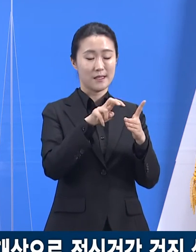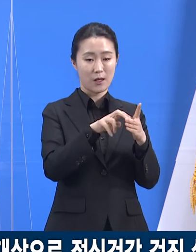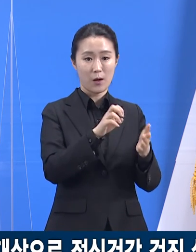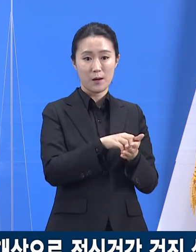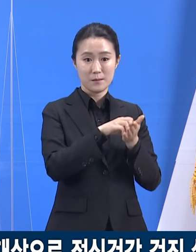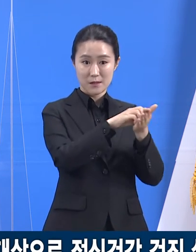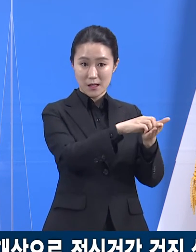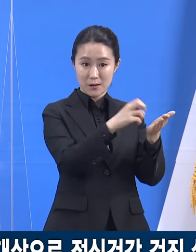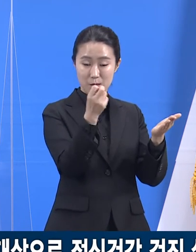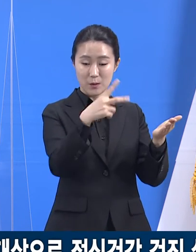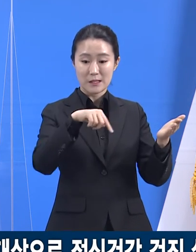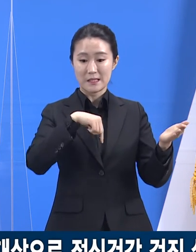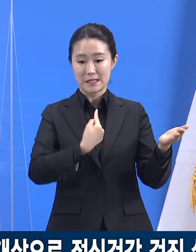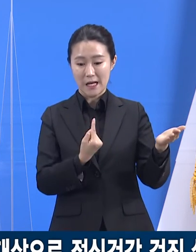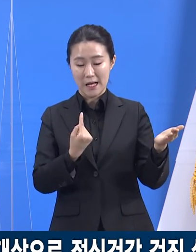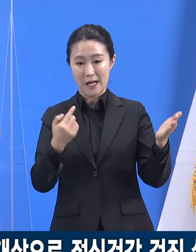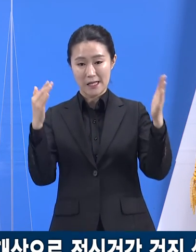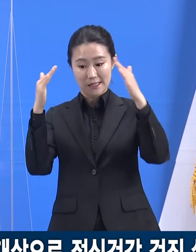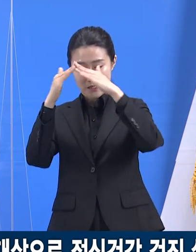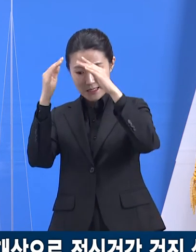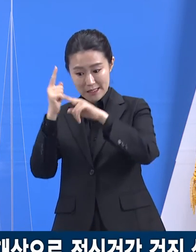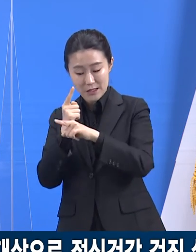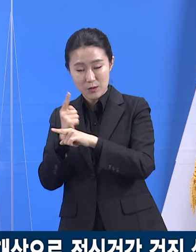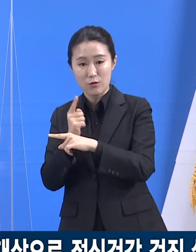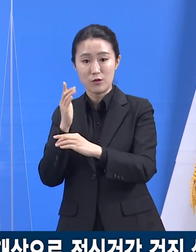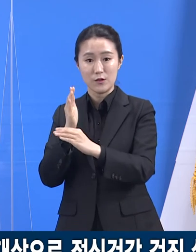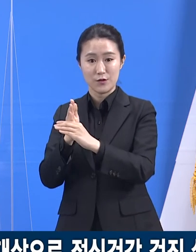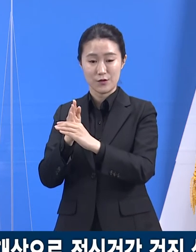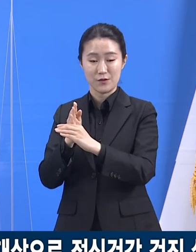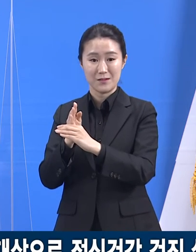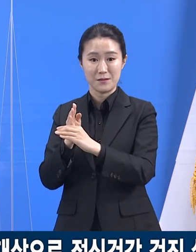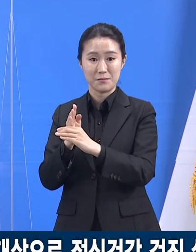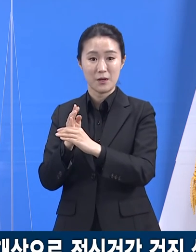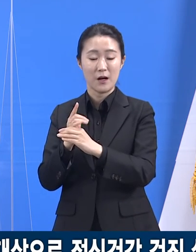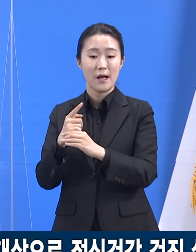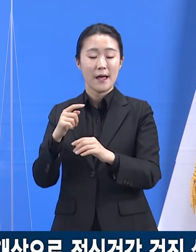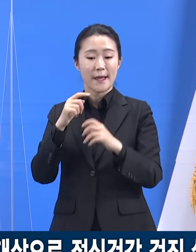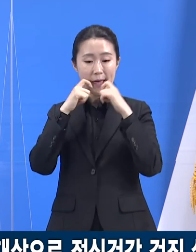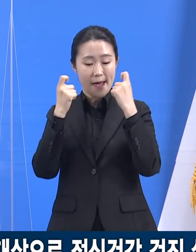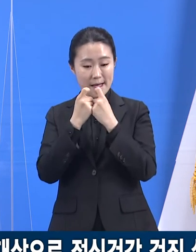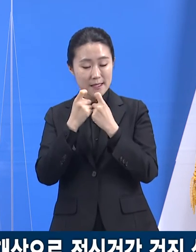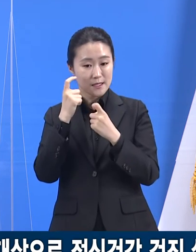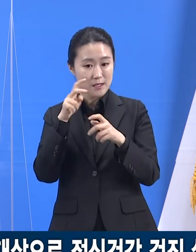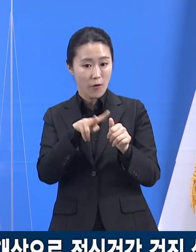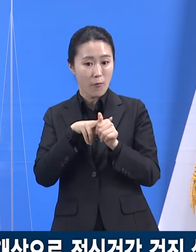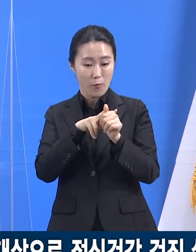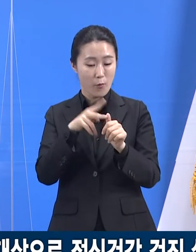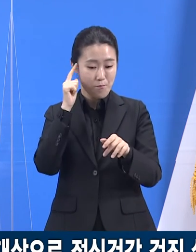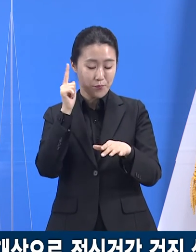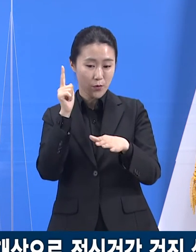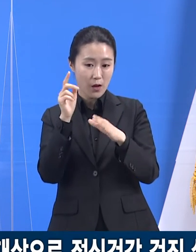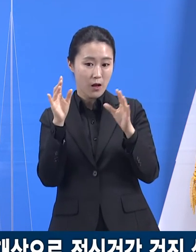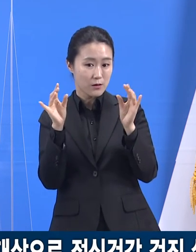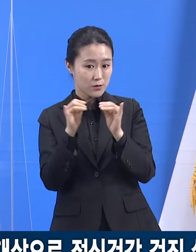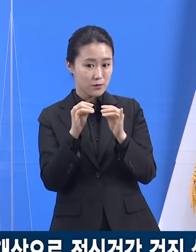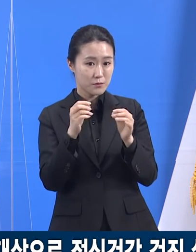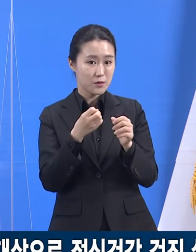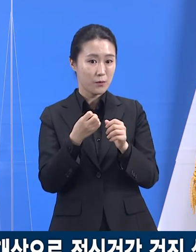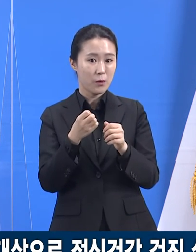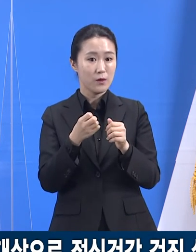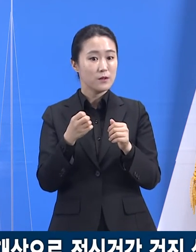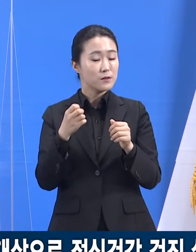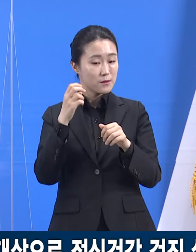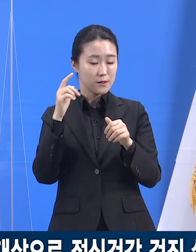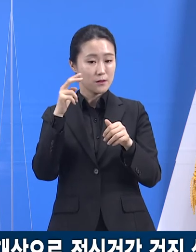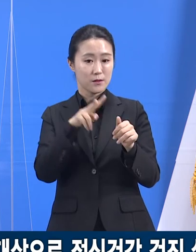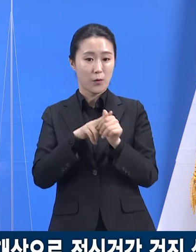확진자들을 대상으로 개인정보 제공 동의 후 연락을 취해 문항에 응답하는 방식으로 정신건강검진을